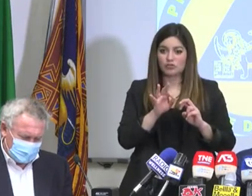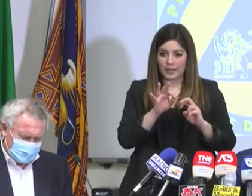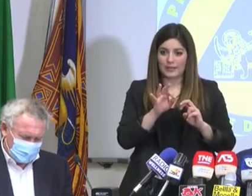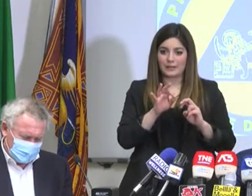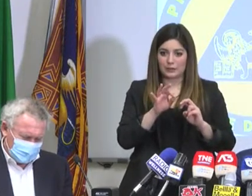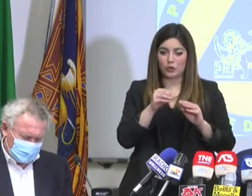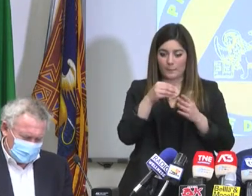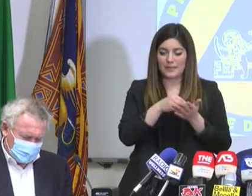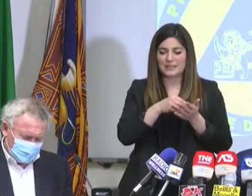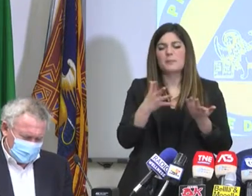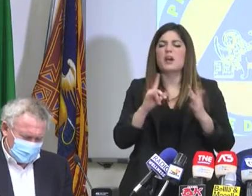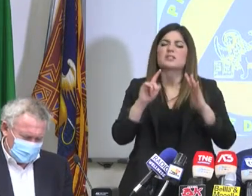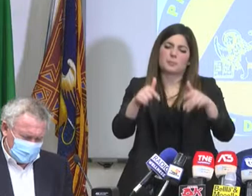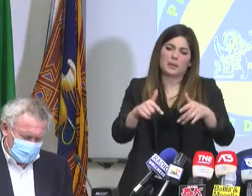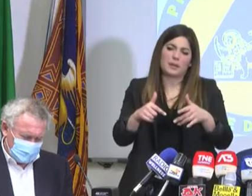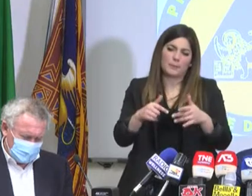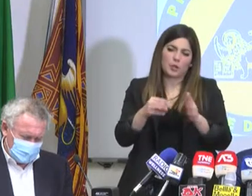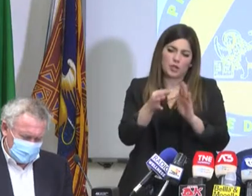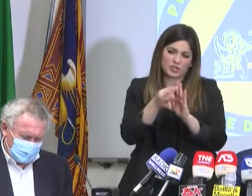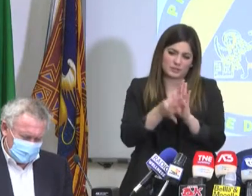ma vi porteremo i dati la prossima settimana.